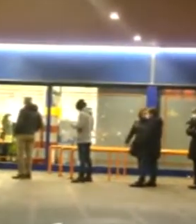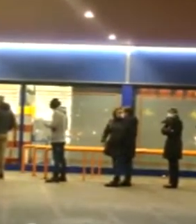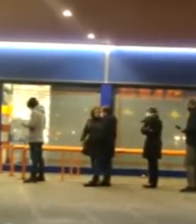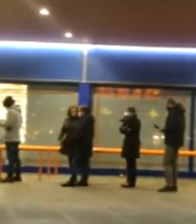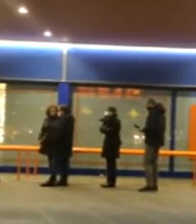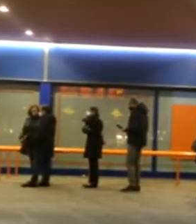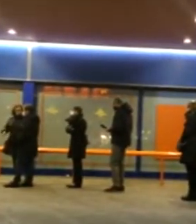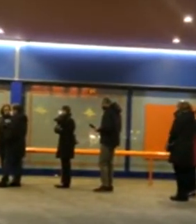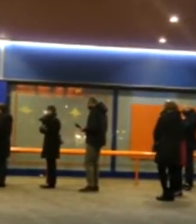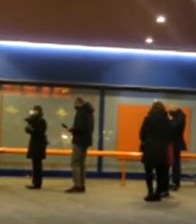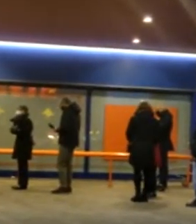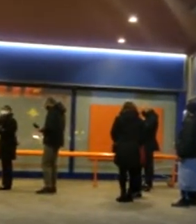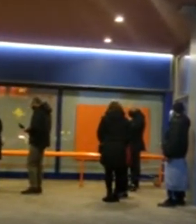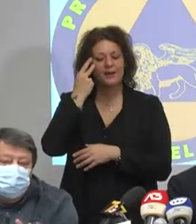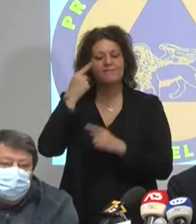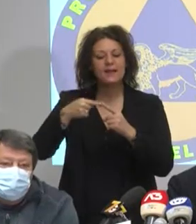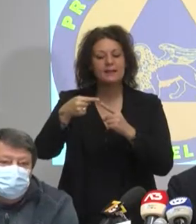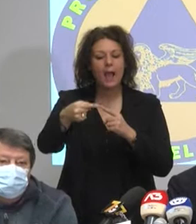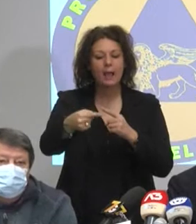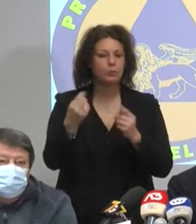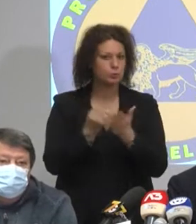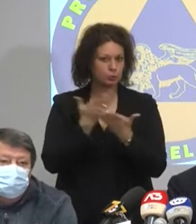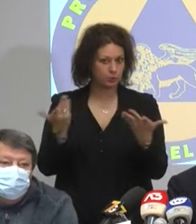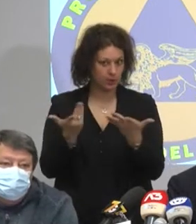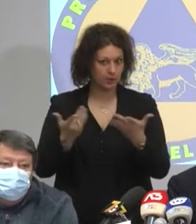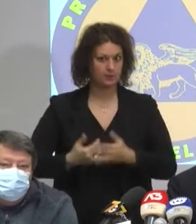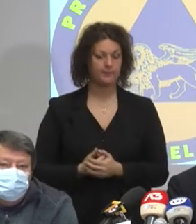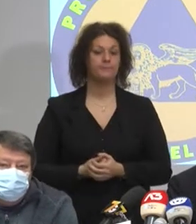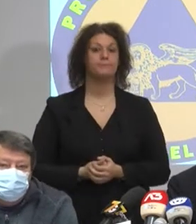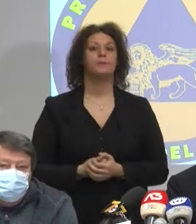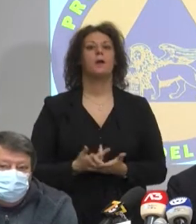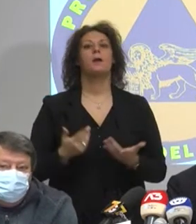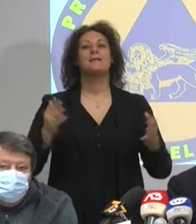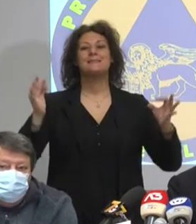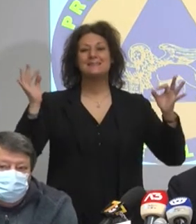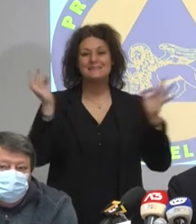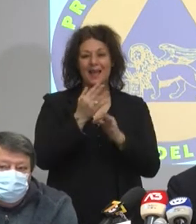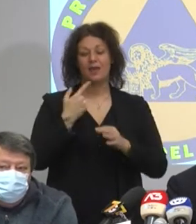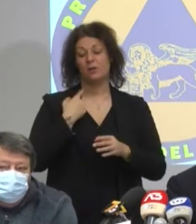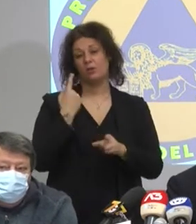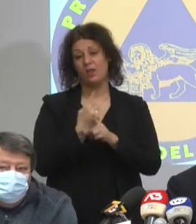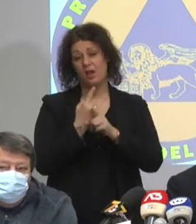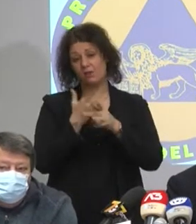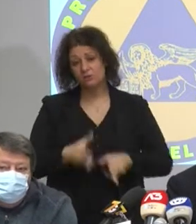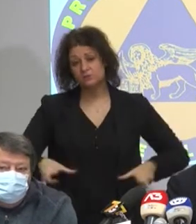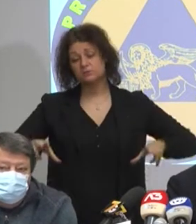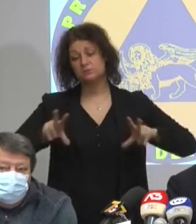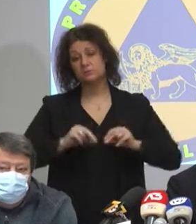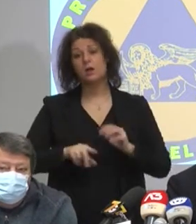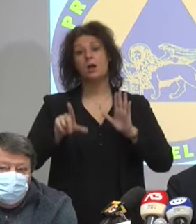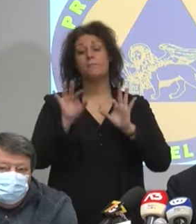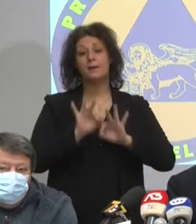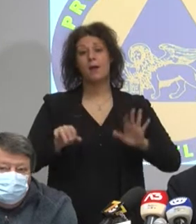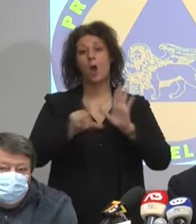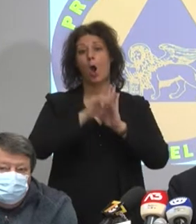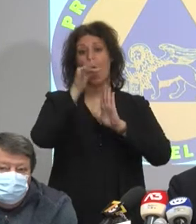magazzini. Certo è che se dovessimo ancora mettere mano ad ordinanze per continuare ad intervenire sugli